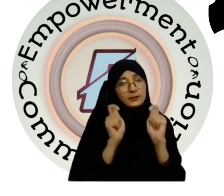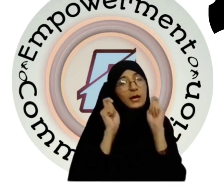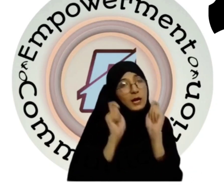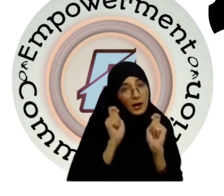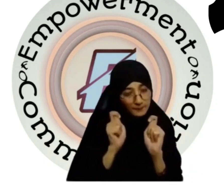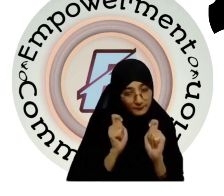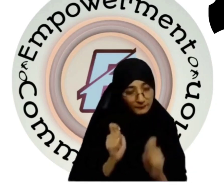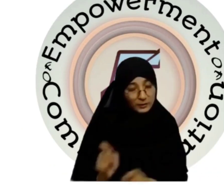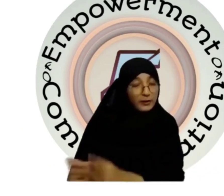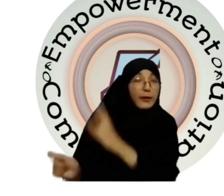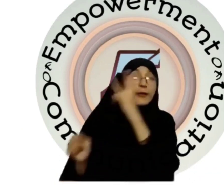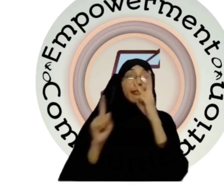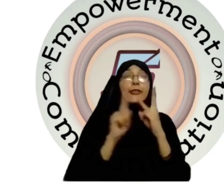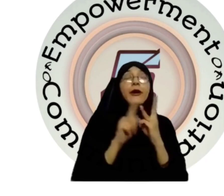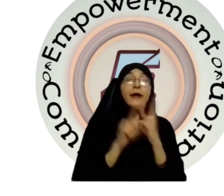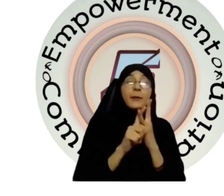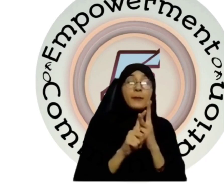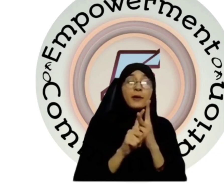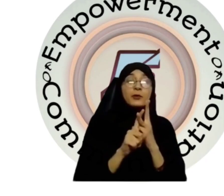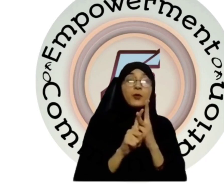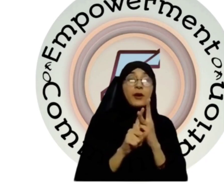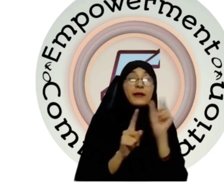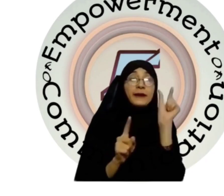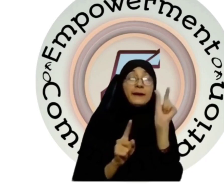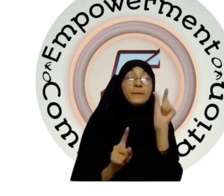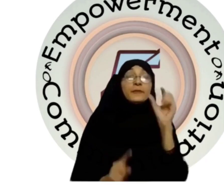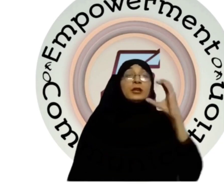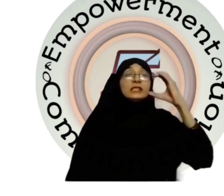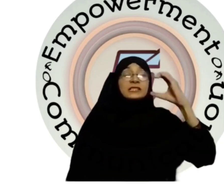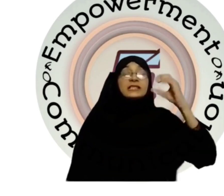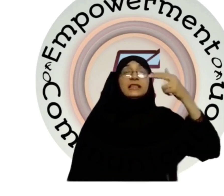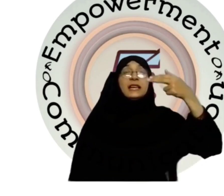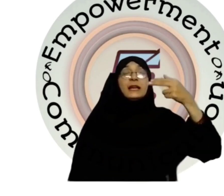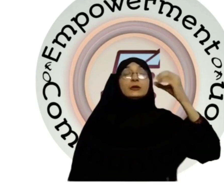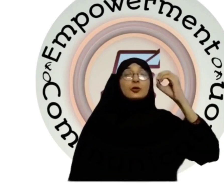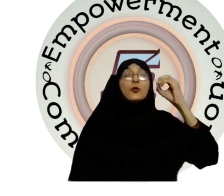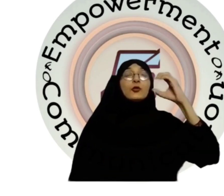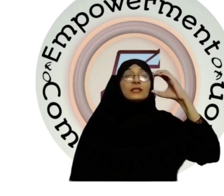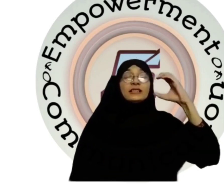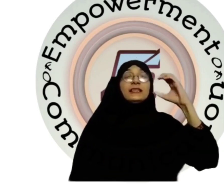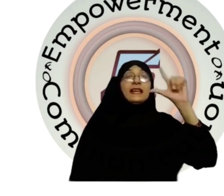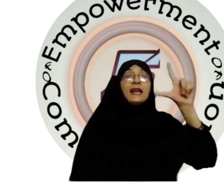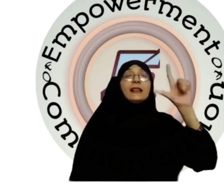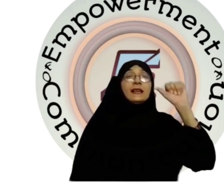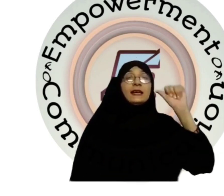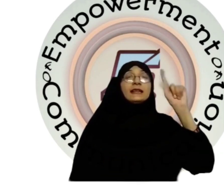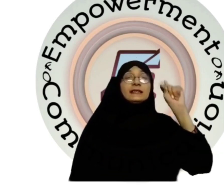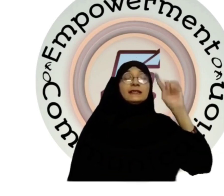काम काम हमारे पास वर्ड है CHOCLATE